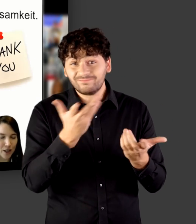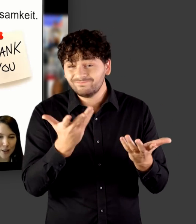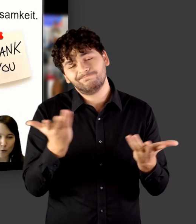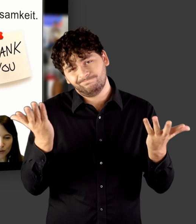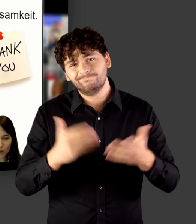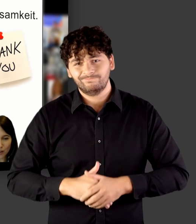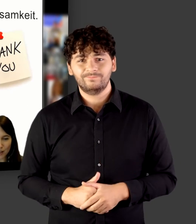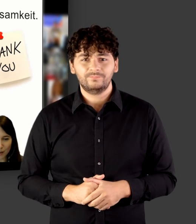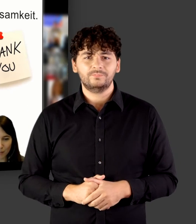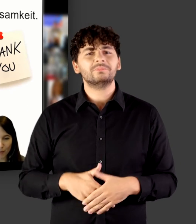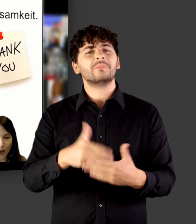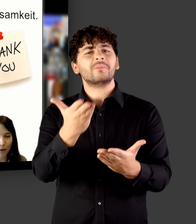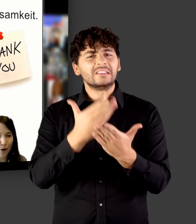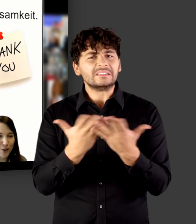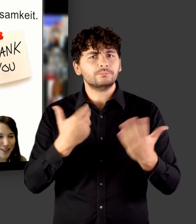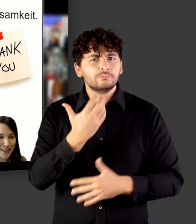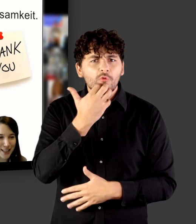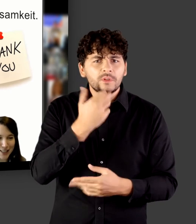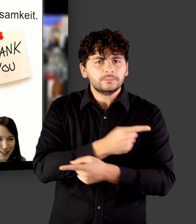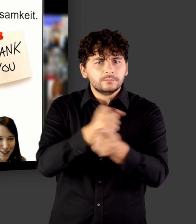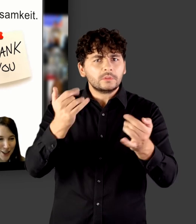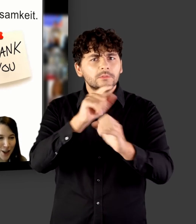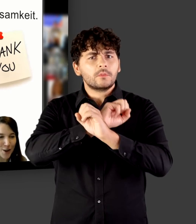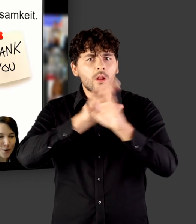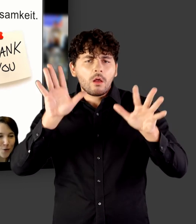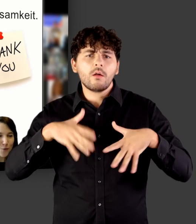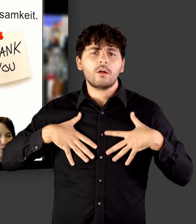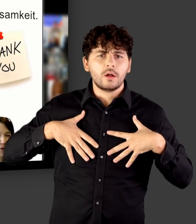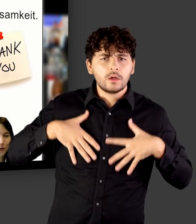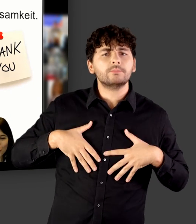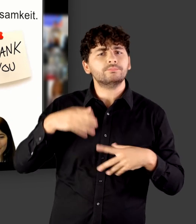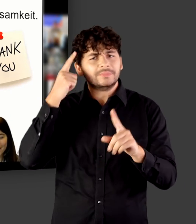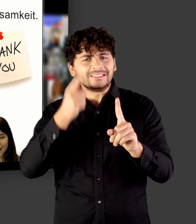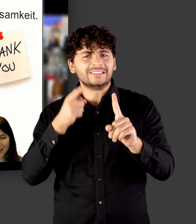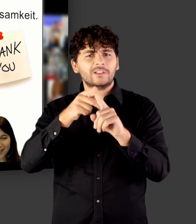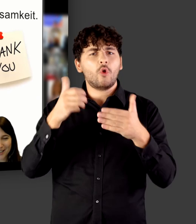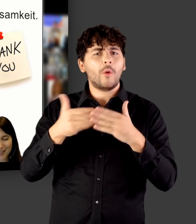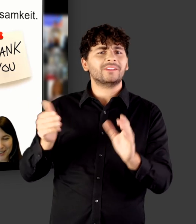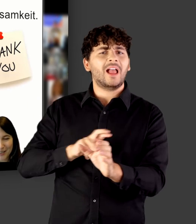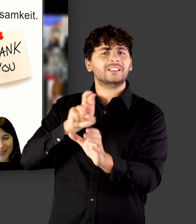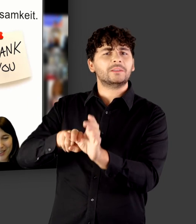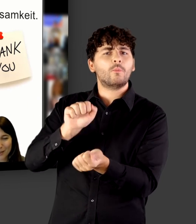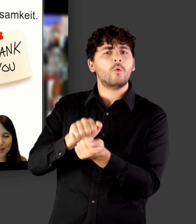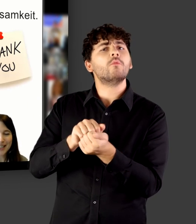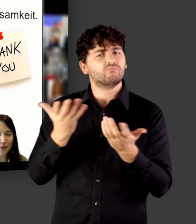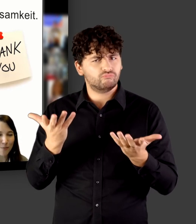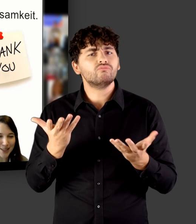Und ansonsten hoffe ich, dass Sie jetzt gut gerüstet zum Ziel der Open Access